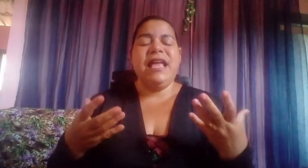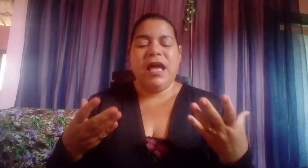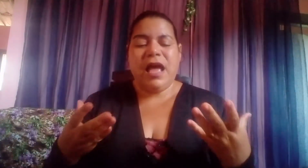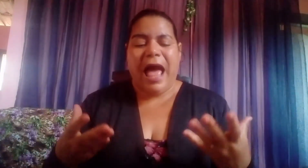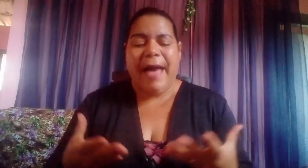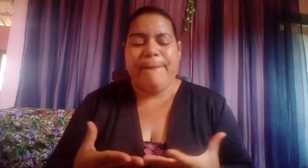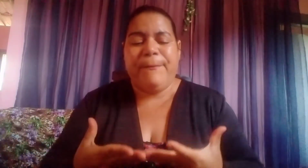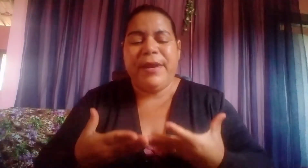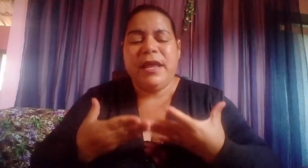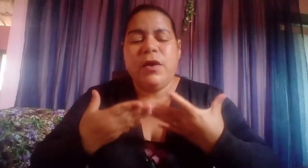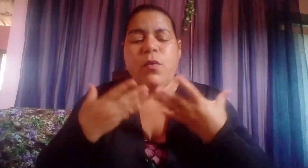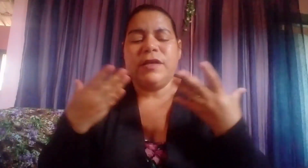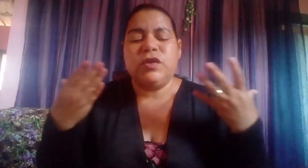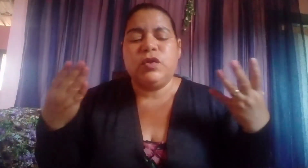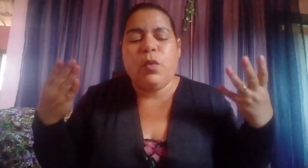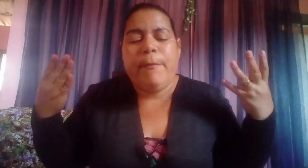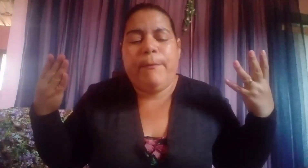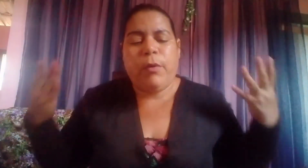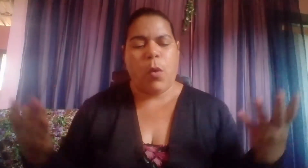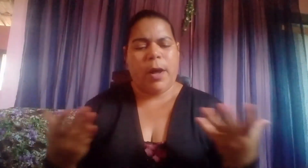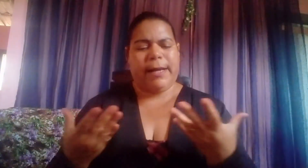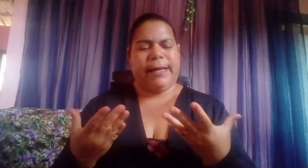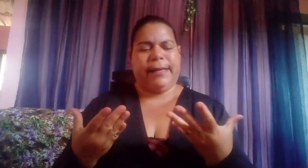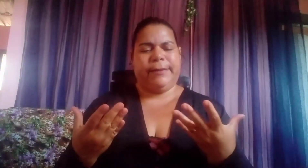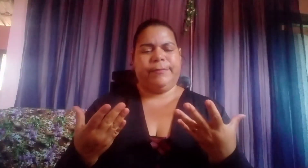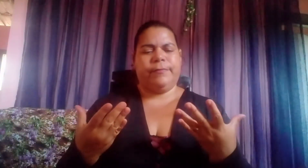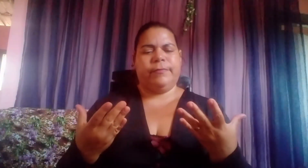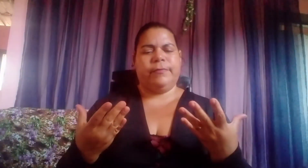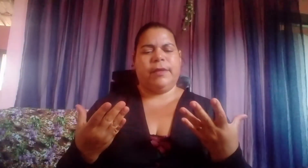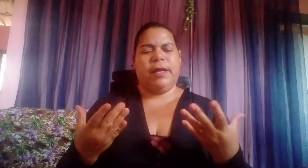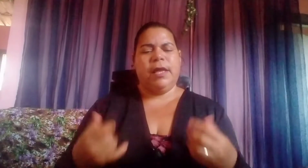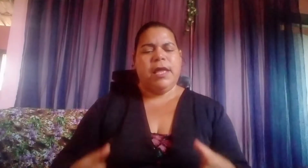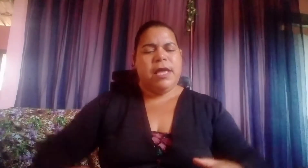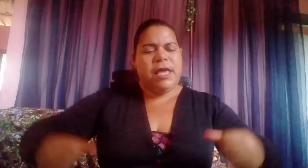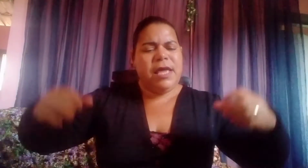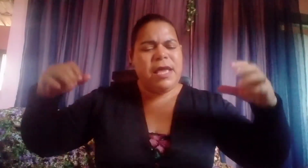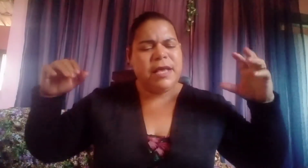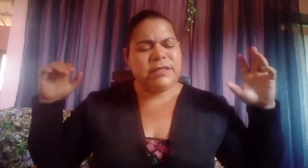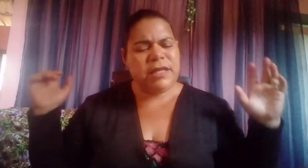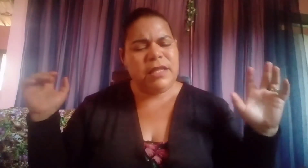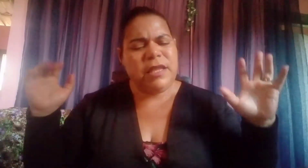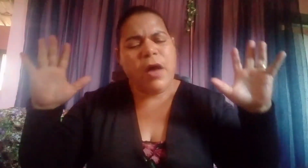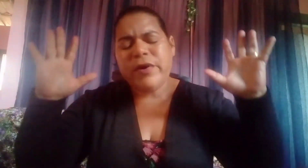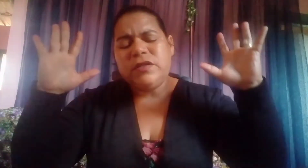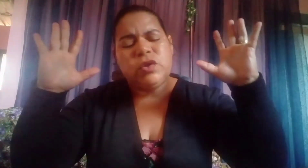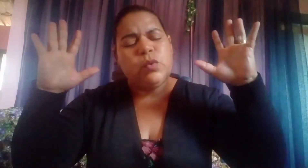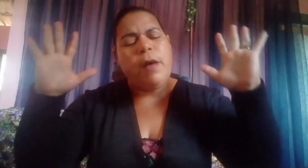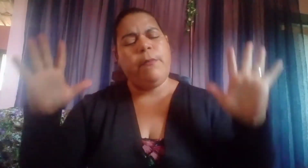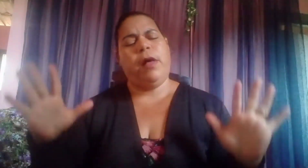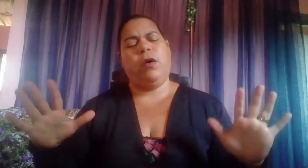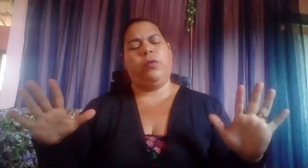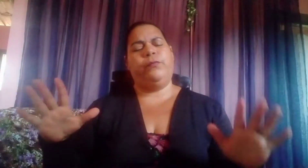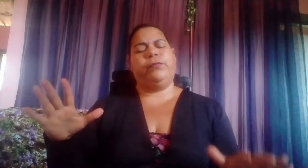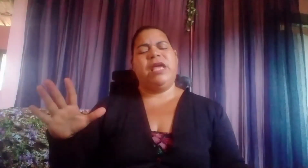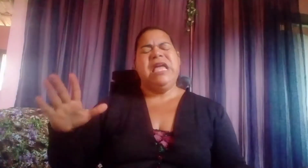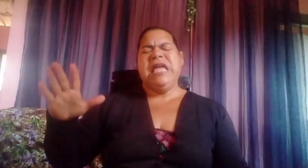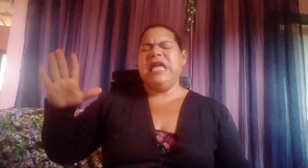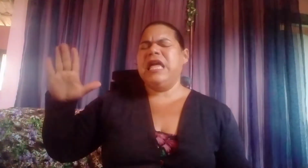abriu a sua boca e estendeu a sua mão e